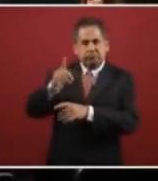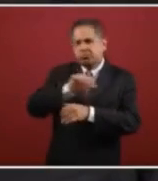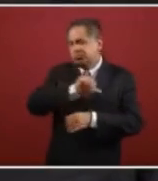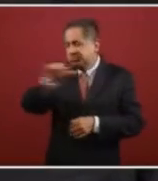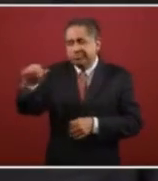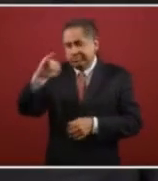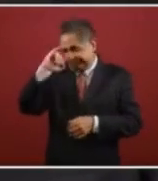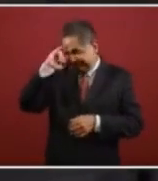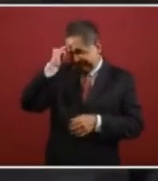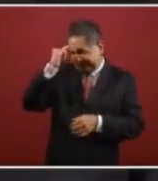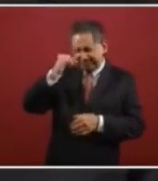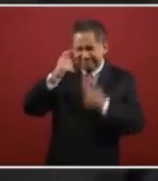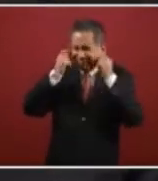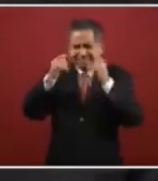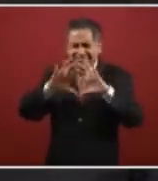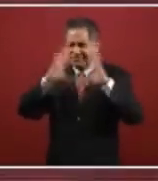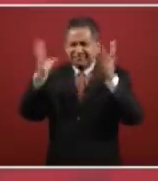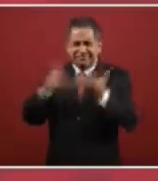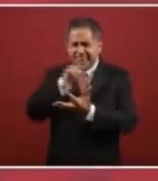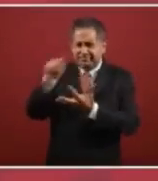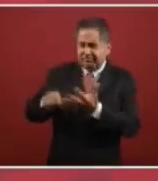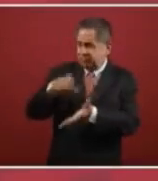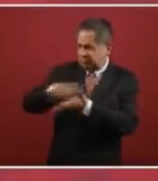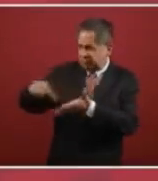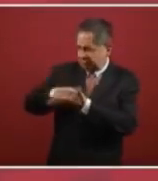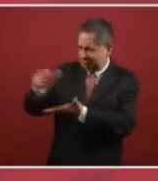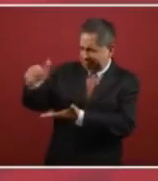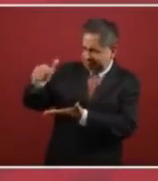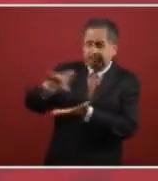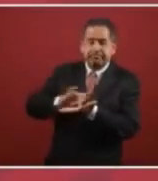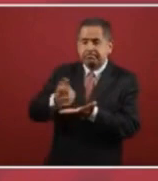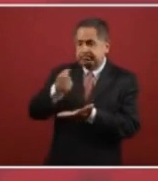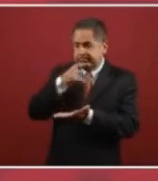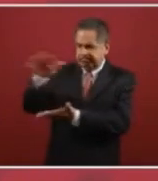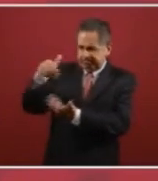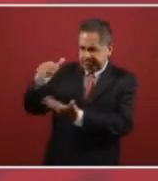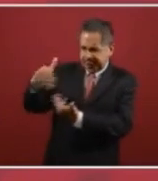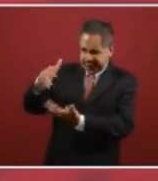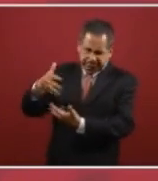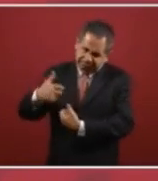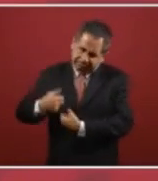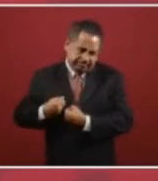india a donde sea a comprar los medicamentos se trae